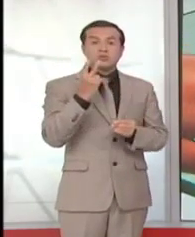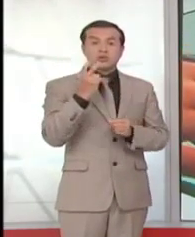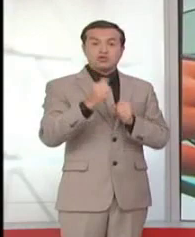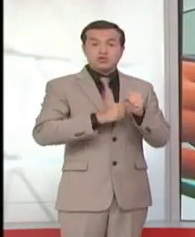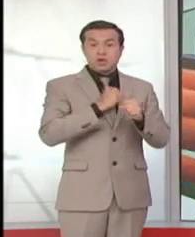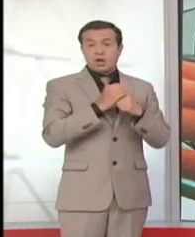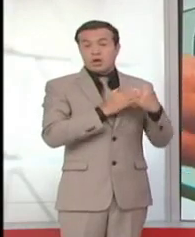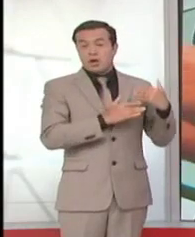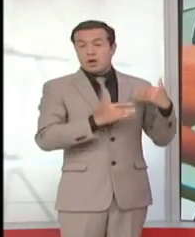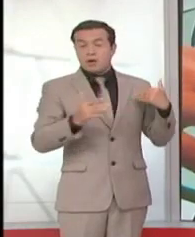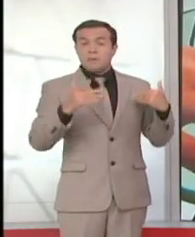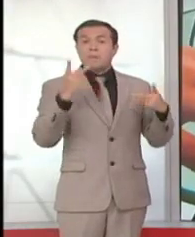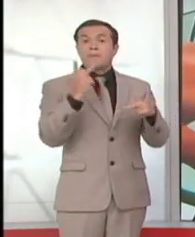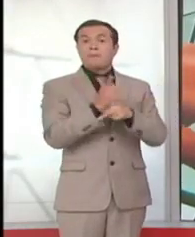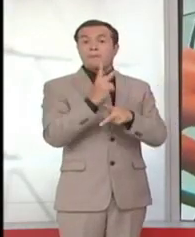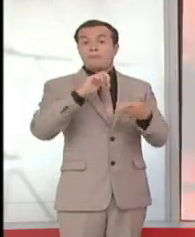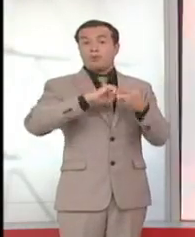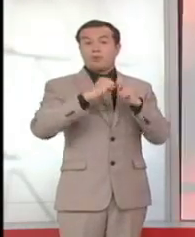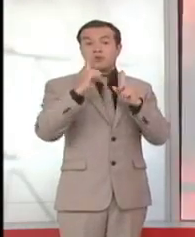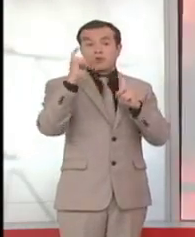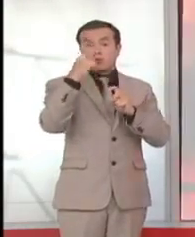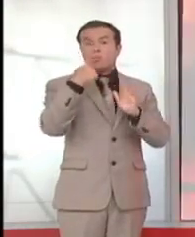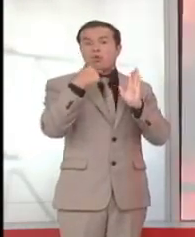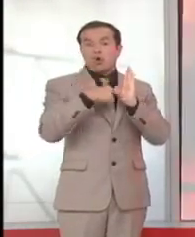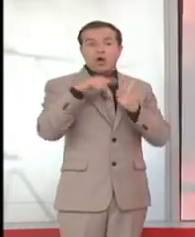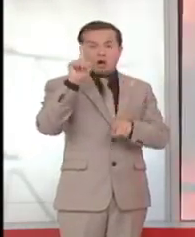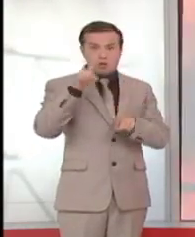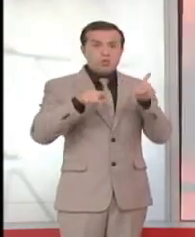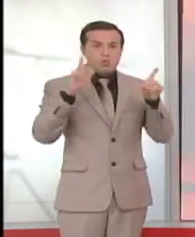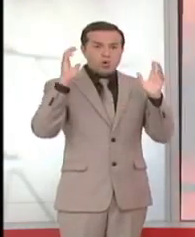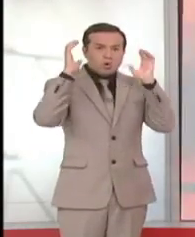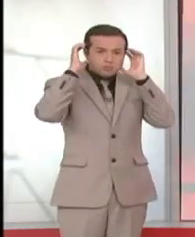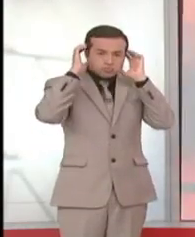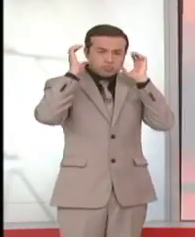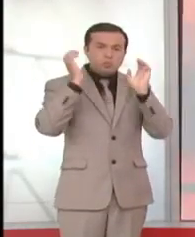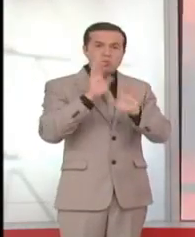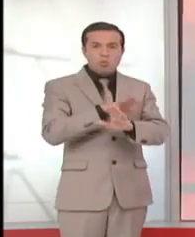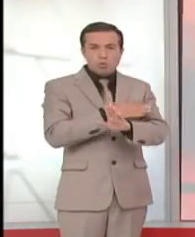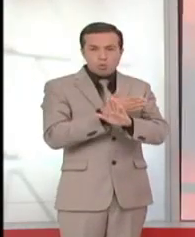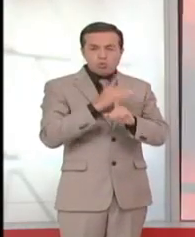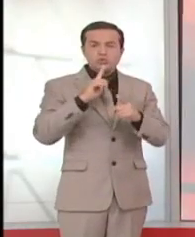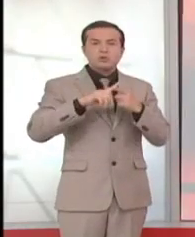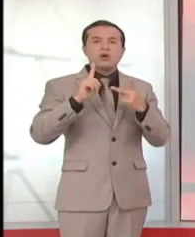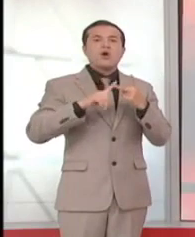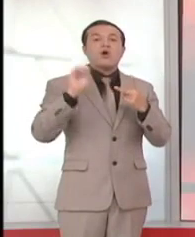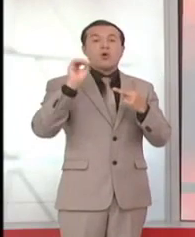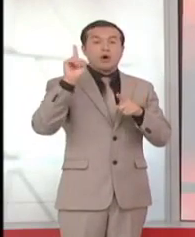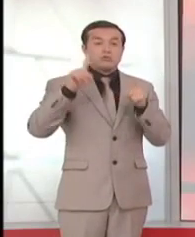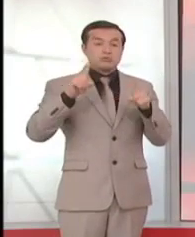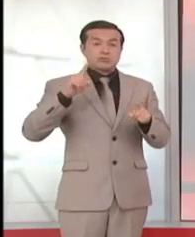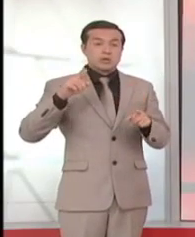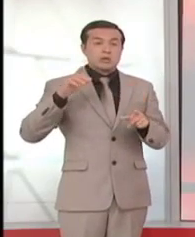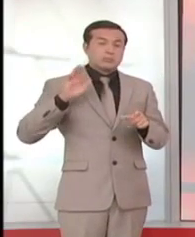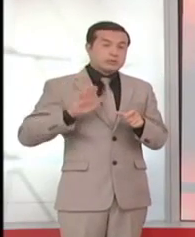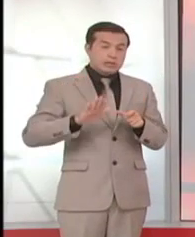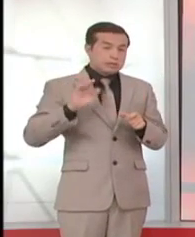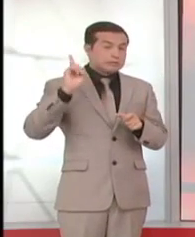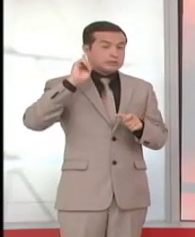edad, por factores comunes como el uso constante de auriculares, exposición a ruidos de manera permanente, edad,